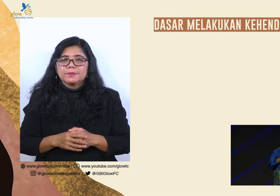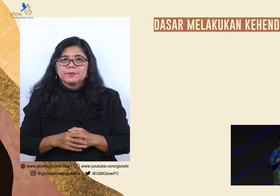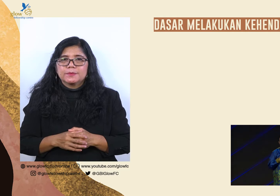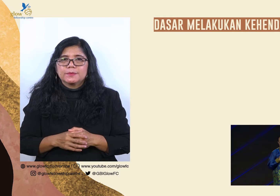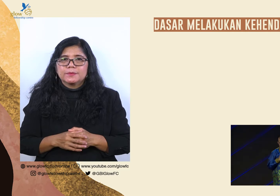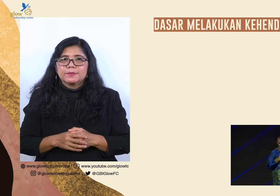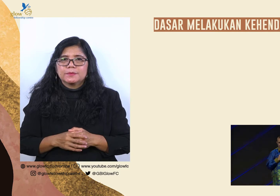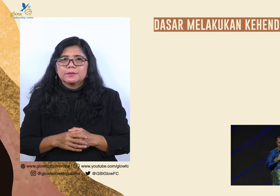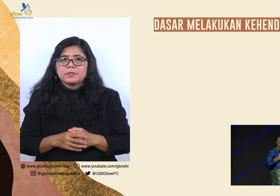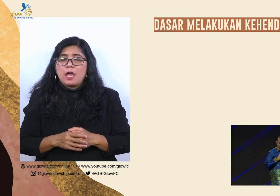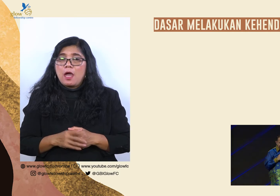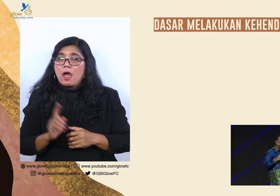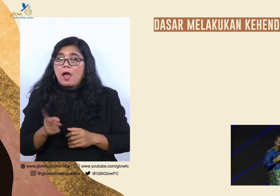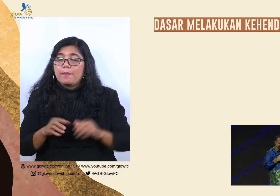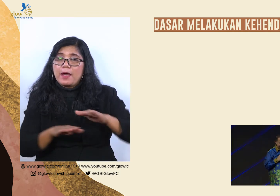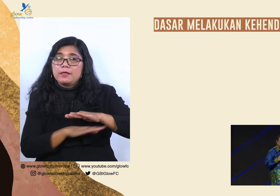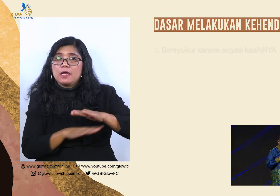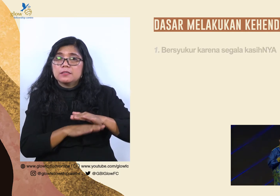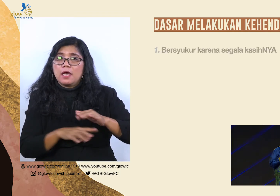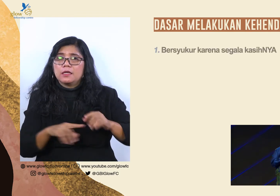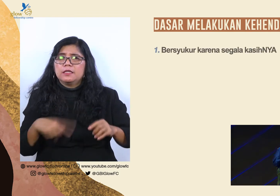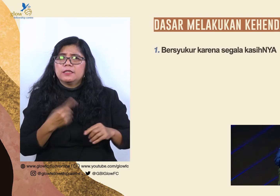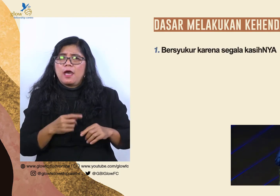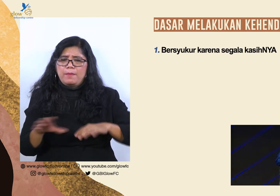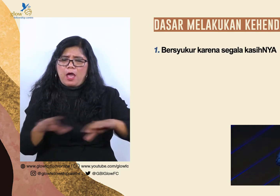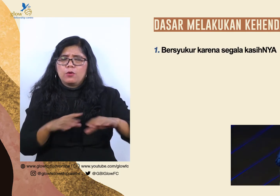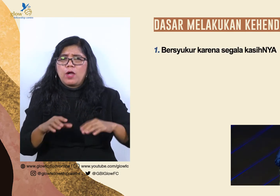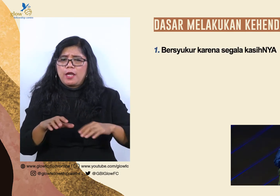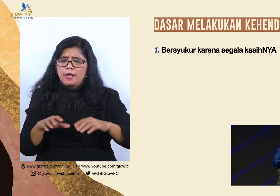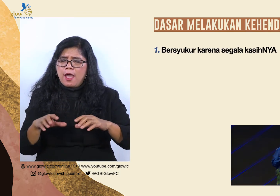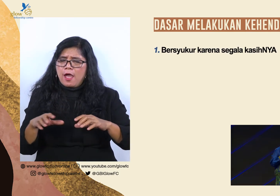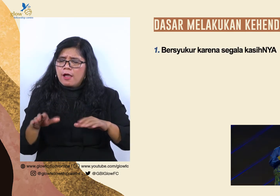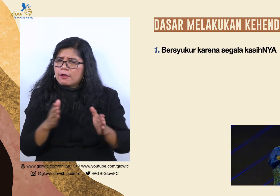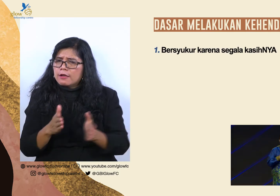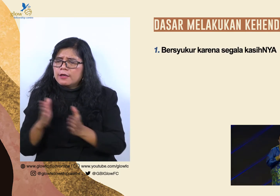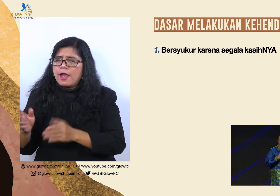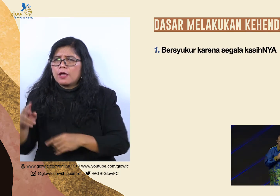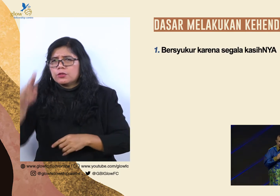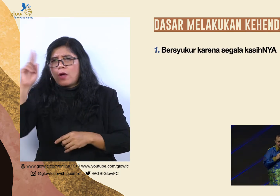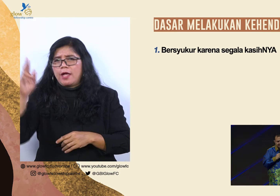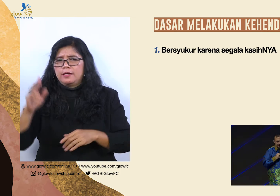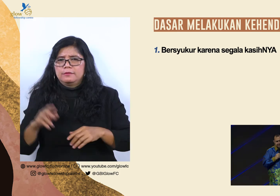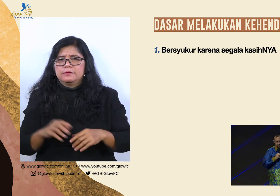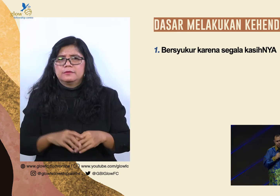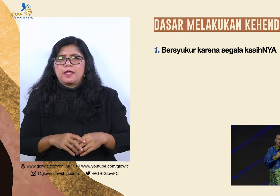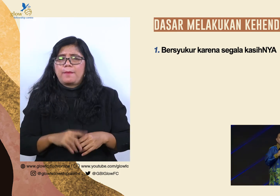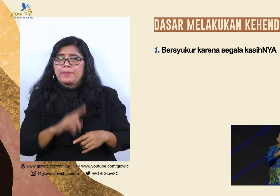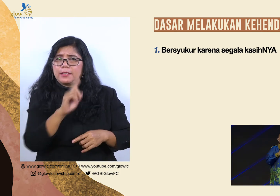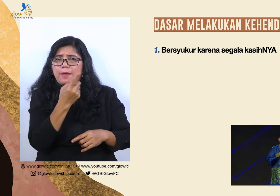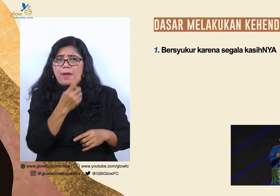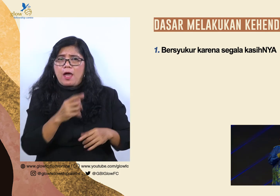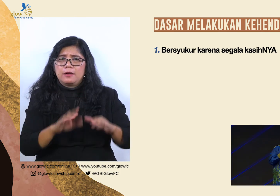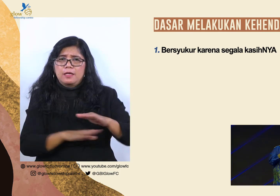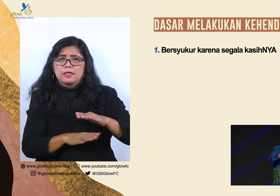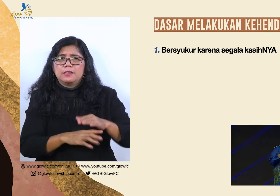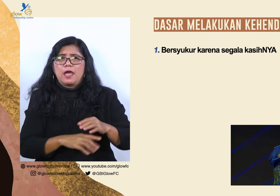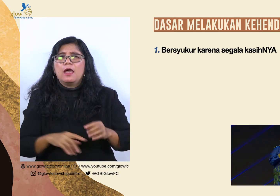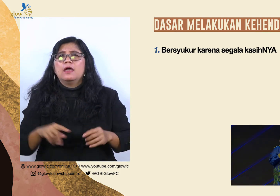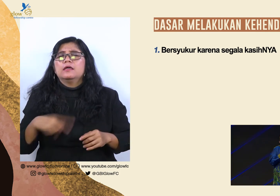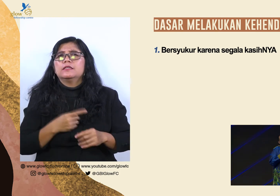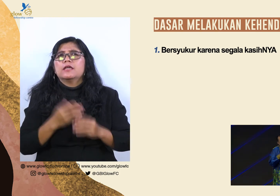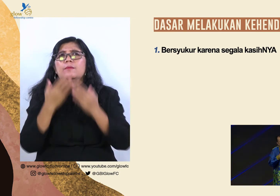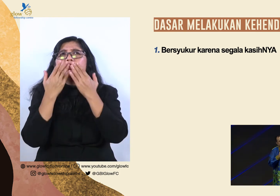Apa dasar kita melakukan gendak Allah? Ada beberapa dasar utama kita melakukan gendak Allah. Yang pertama kita bersyukur karena segala kasihnya.